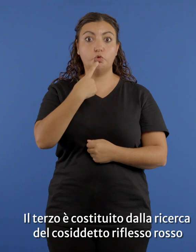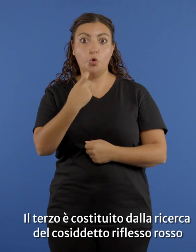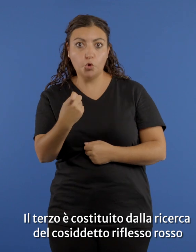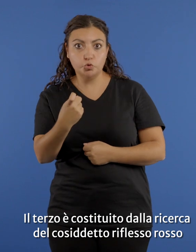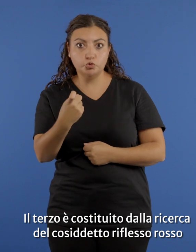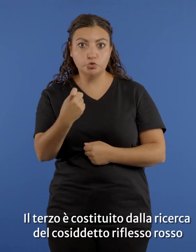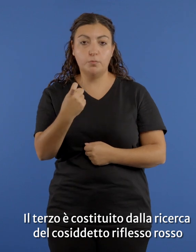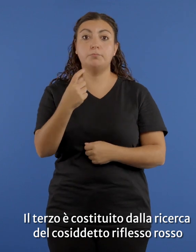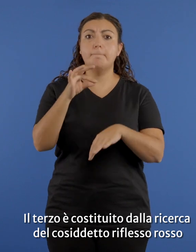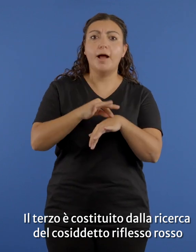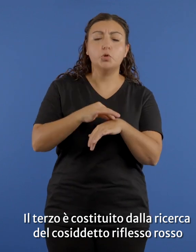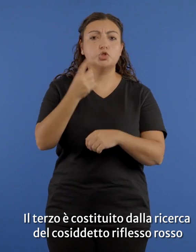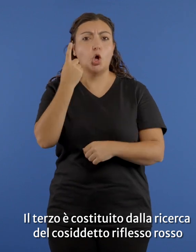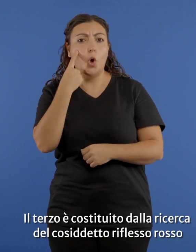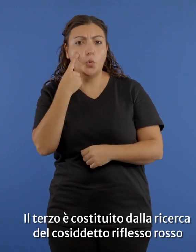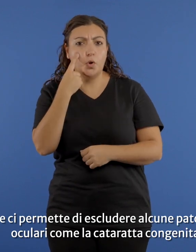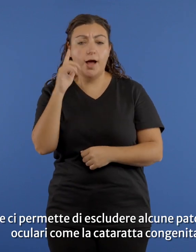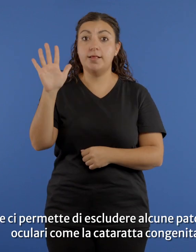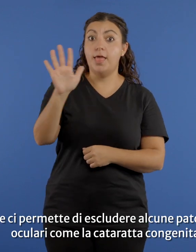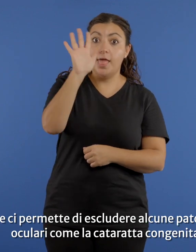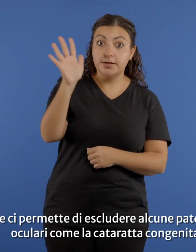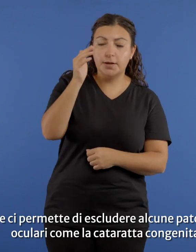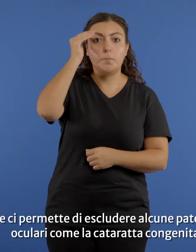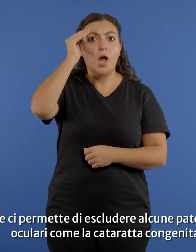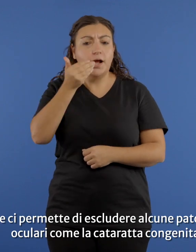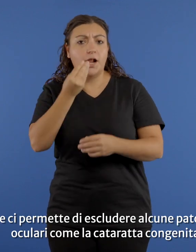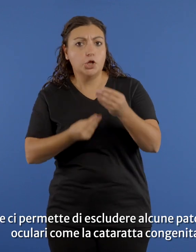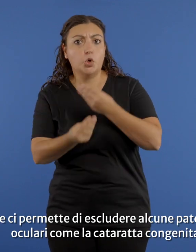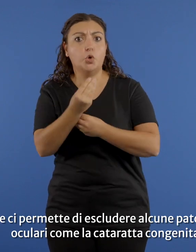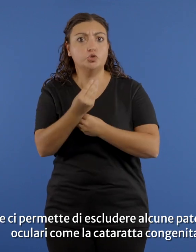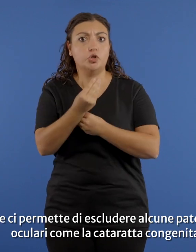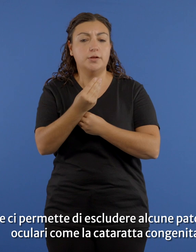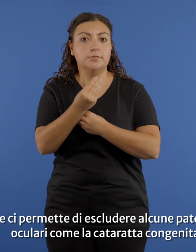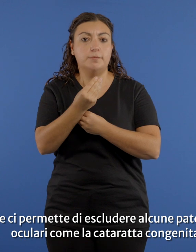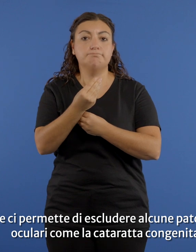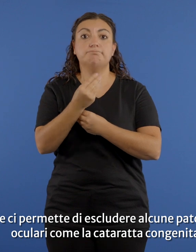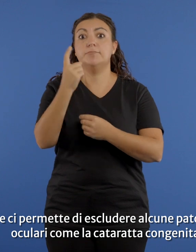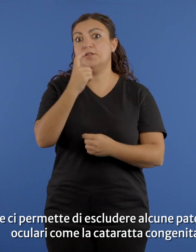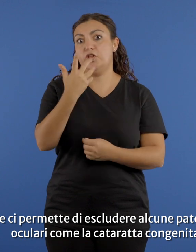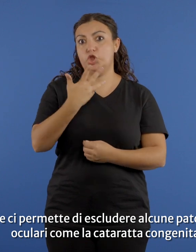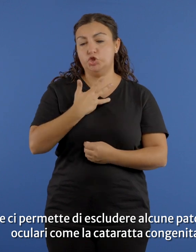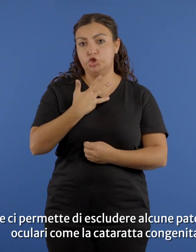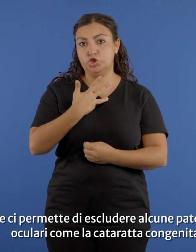cosiddetto riflesso rosso, che ci permette di escludere alcune patologie oculari, come la cataratta congenita.